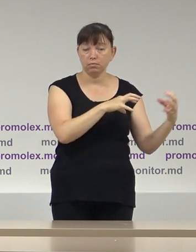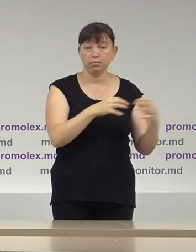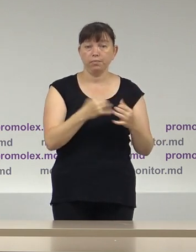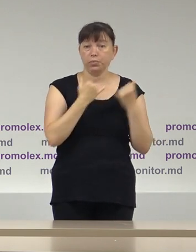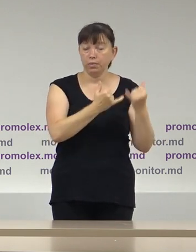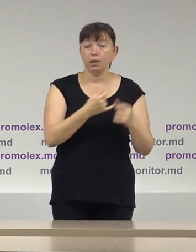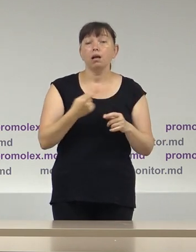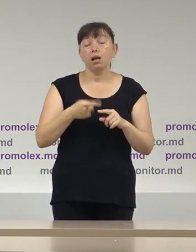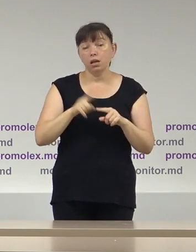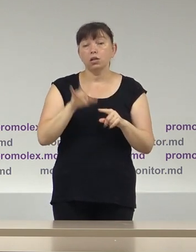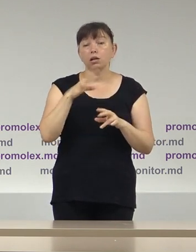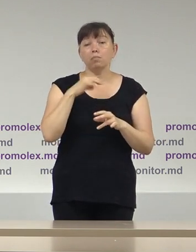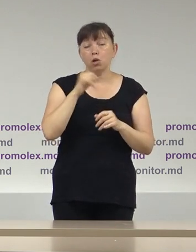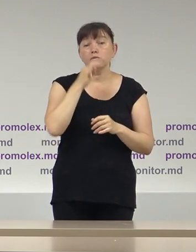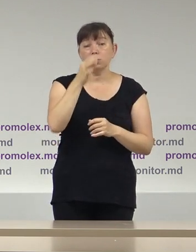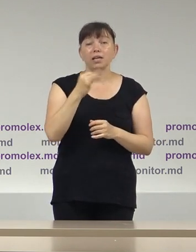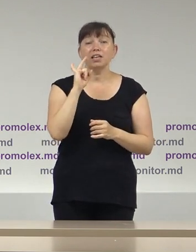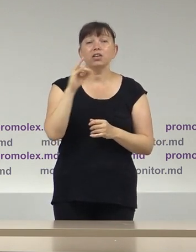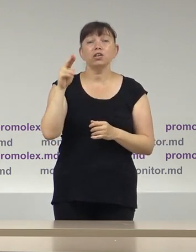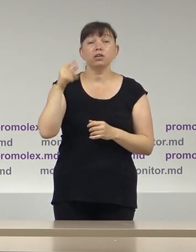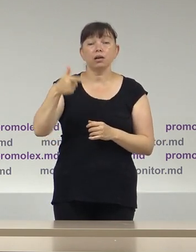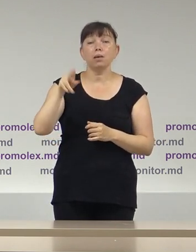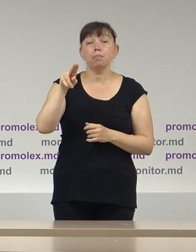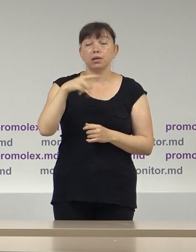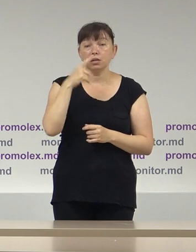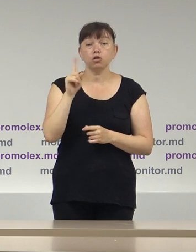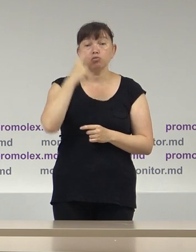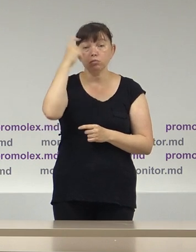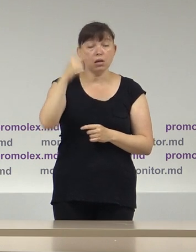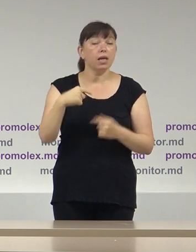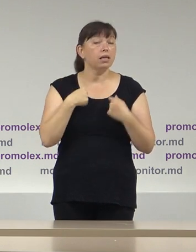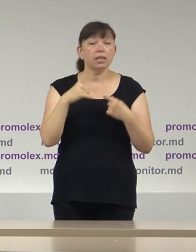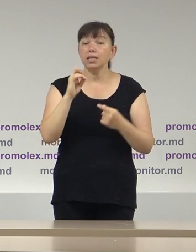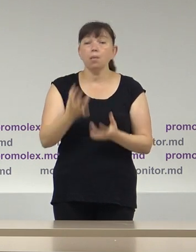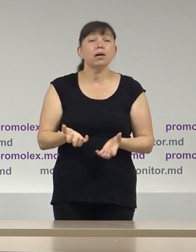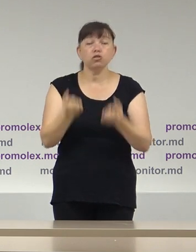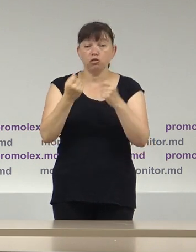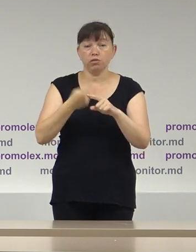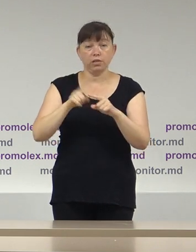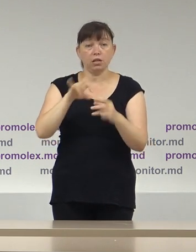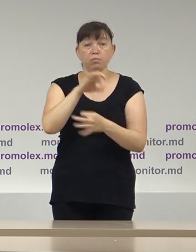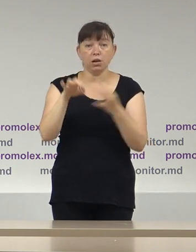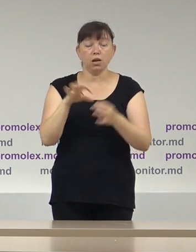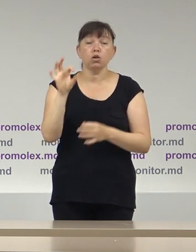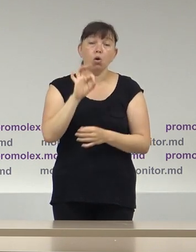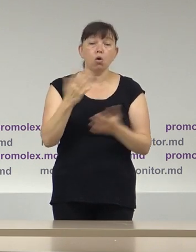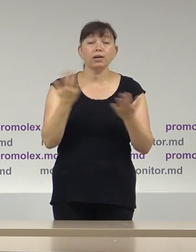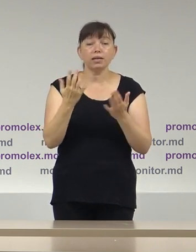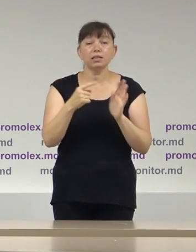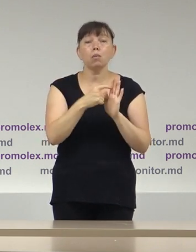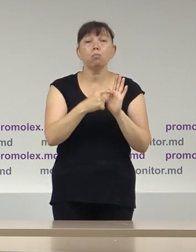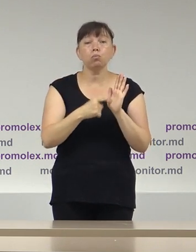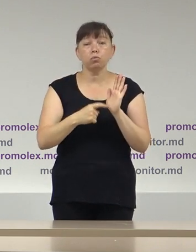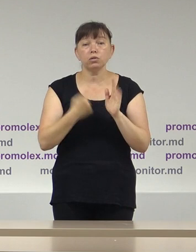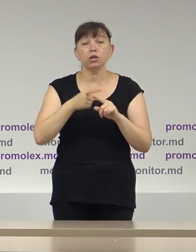reține doar răspunsul unei instituții, anume IGP, care a comunicat CEC că nu susține proiectul de hotărâri cu privire la unele aspecte ce țin